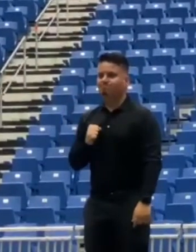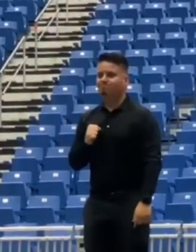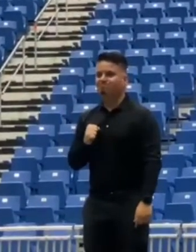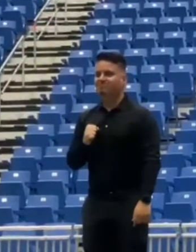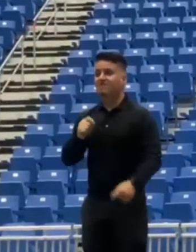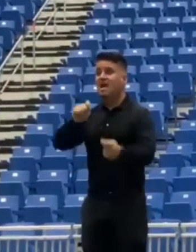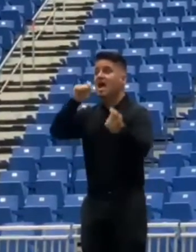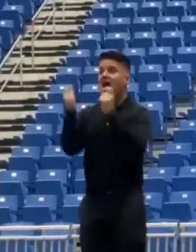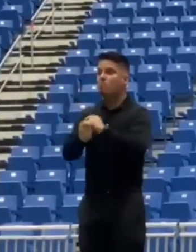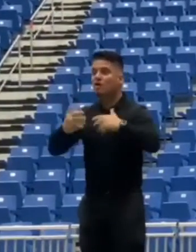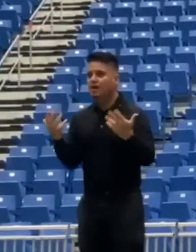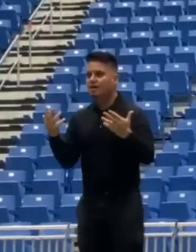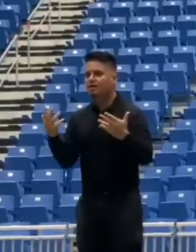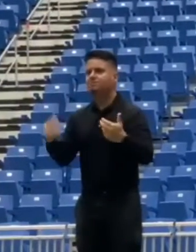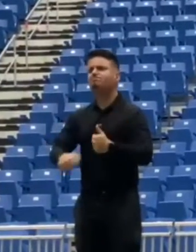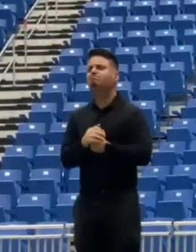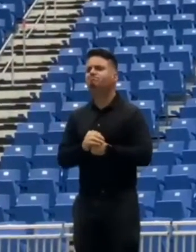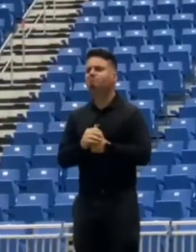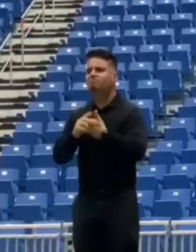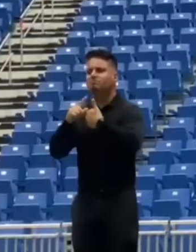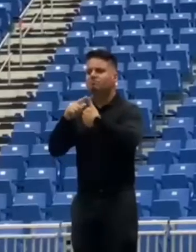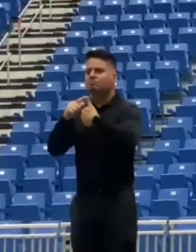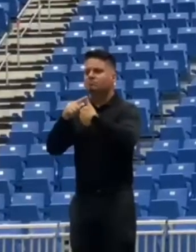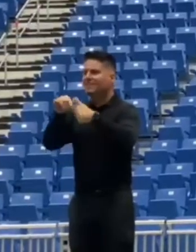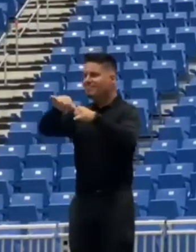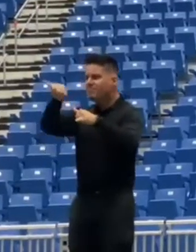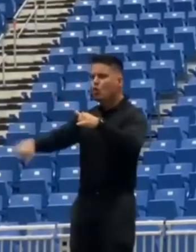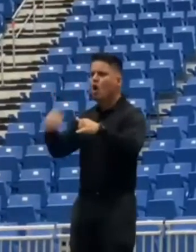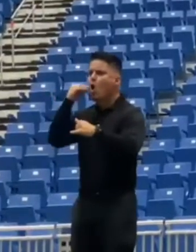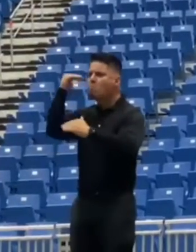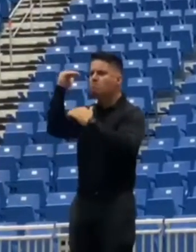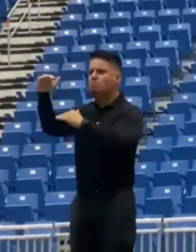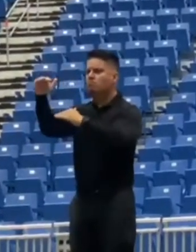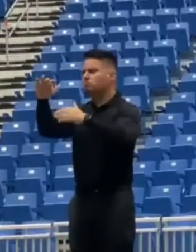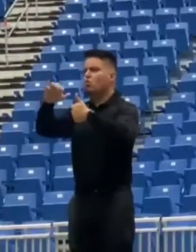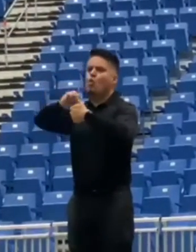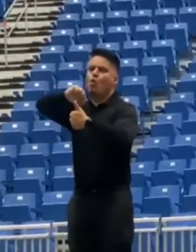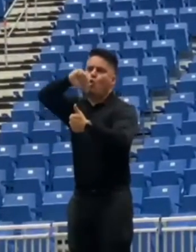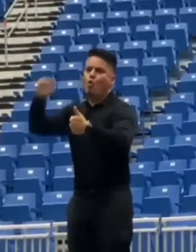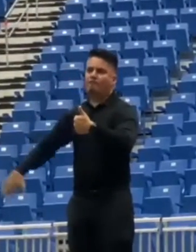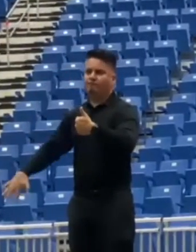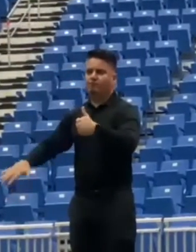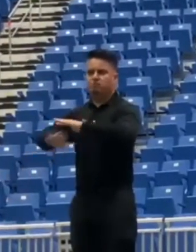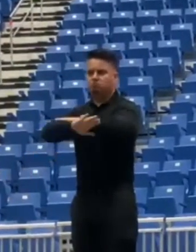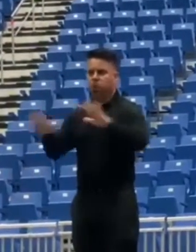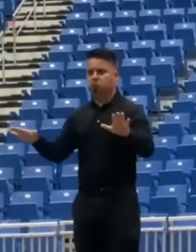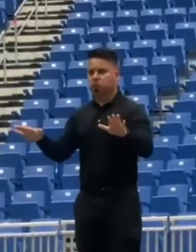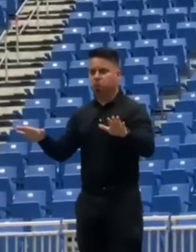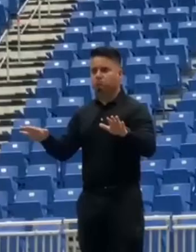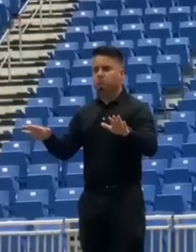son se elimina el toque de queda impuesto el 15 de marzo del 2020, pues ya